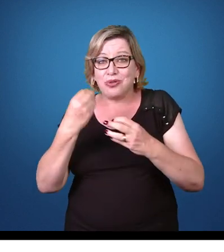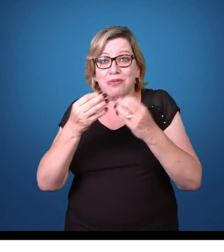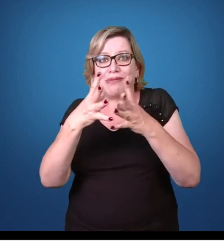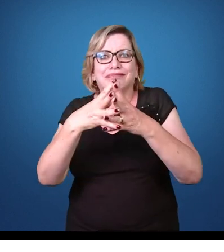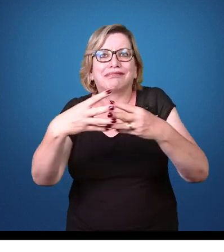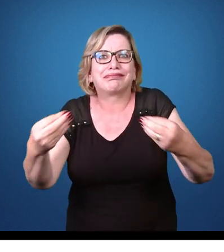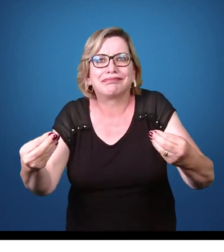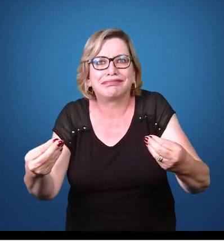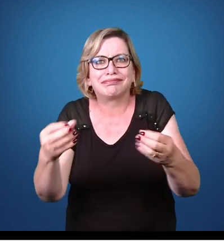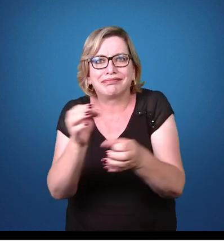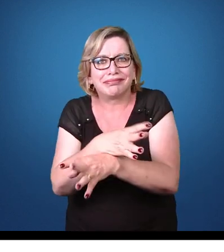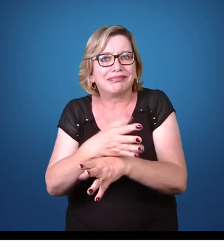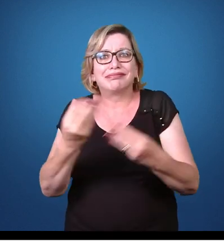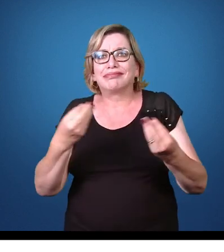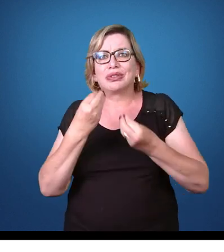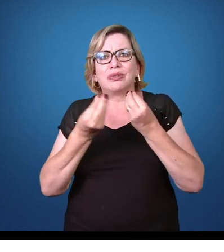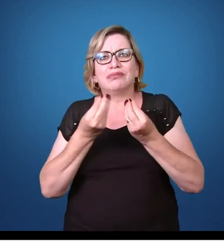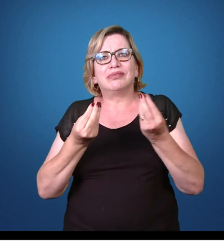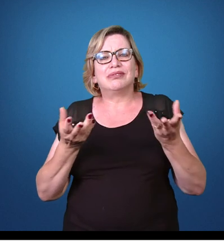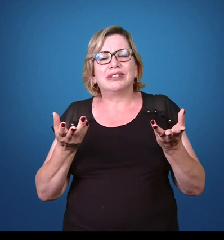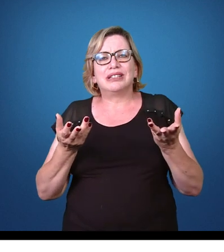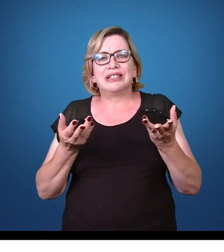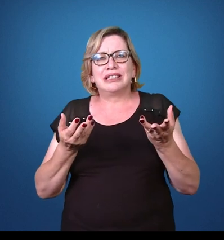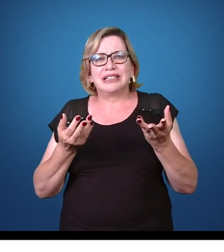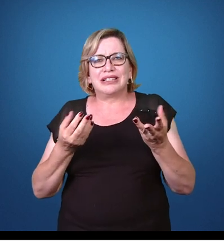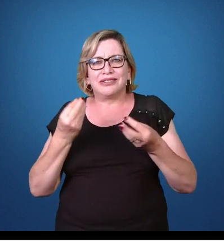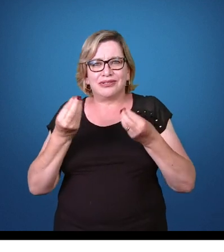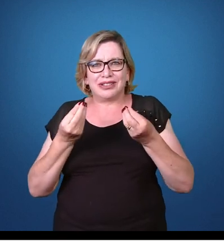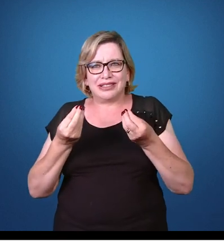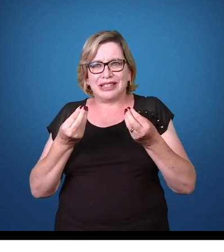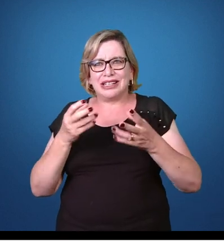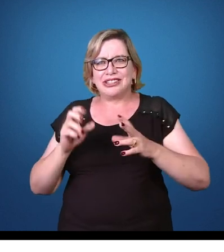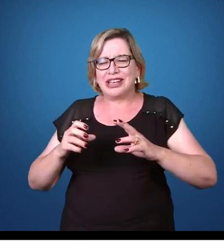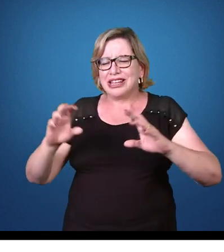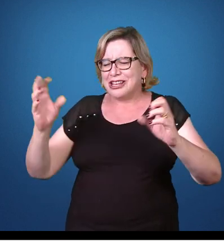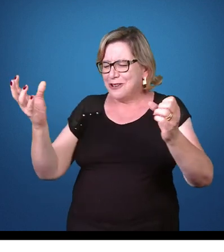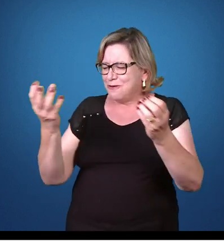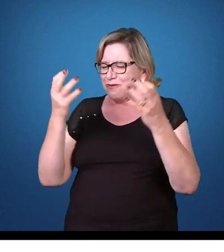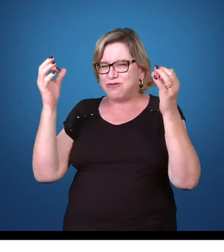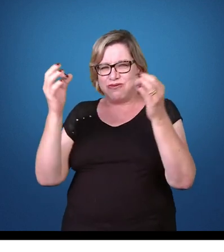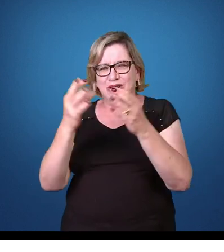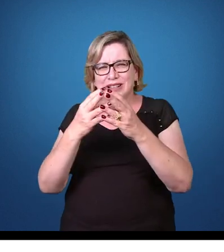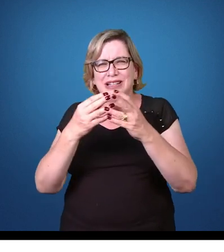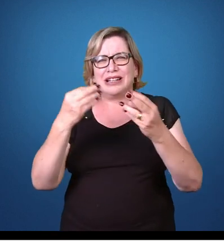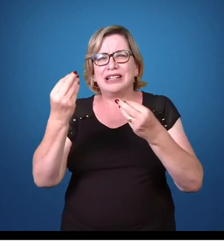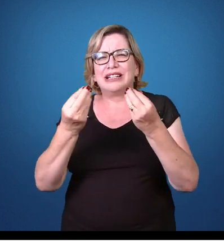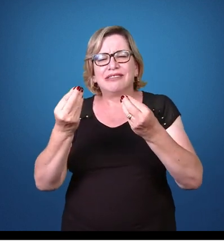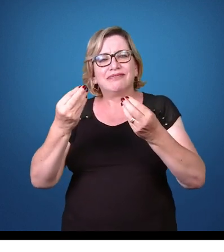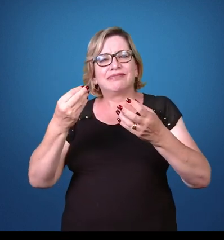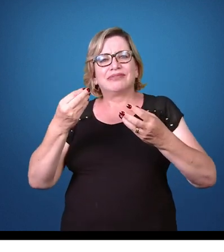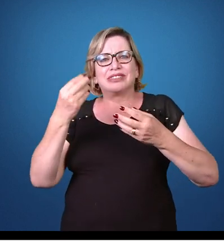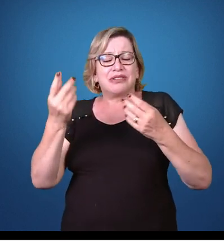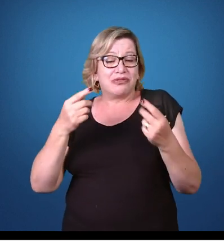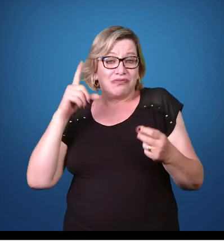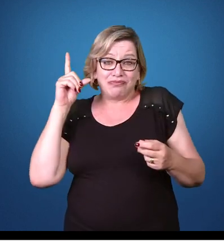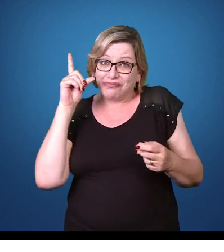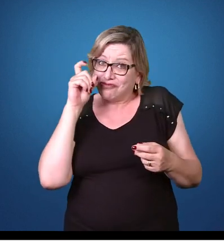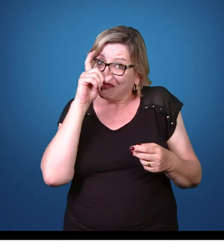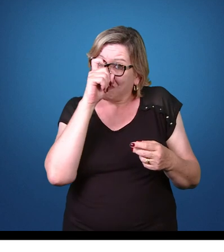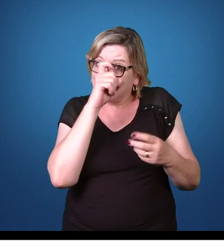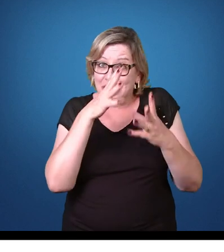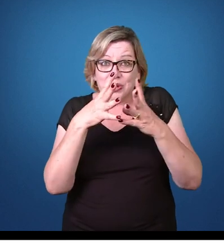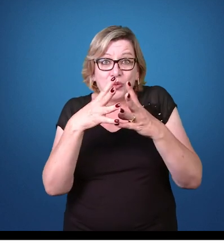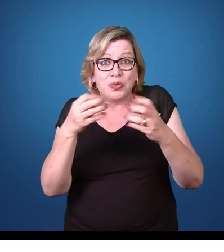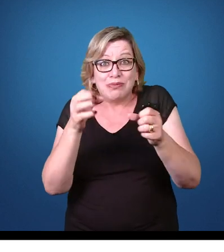anófone seria combater toda a região florestal, o seu habitat. Então, é impraticável o